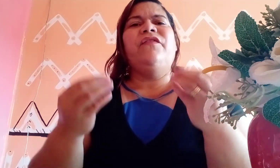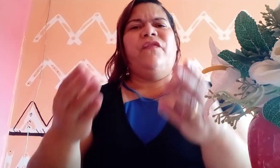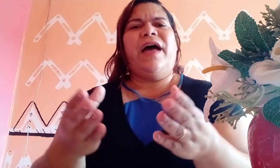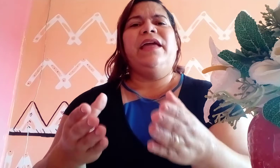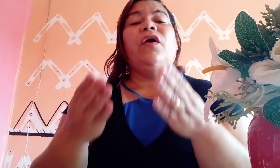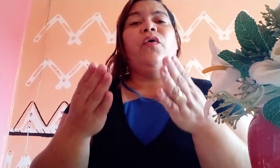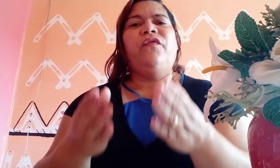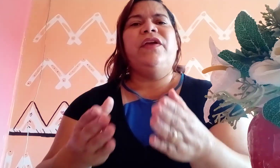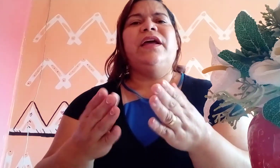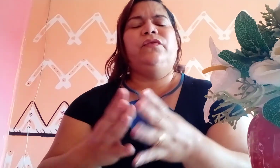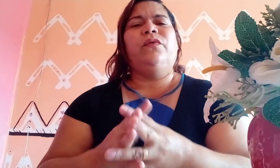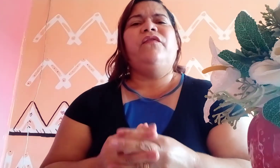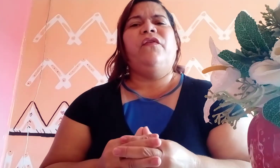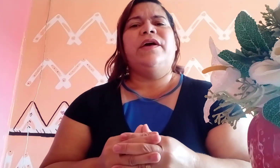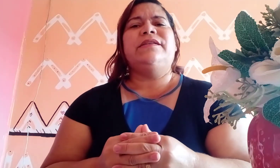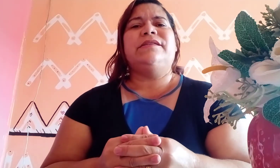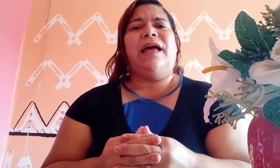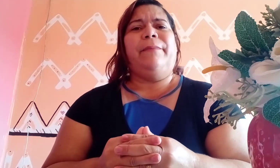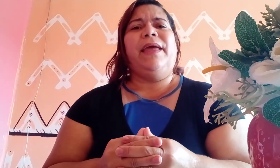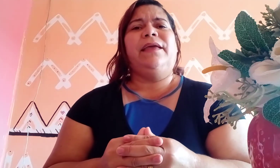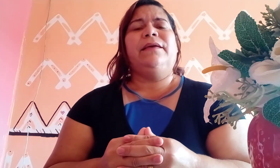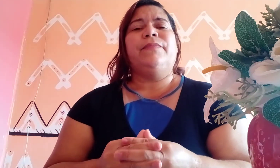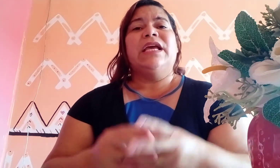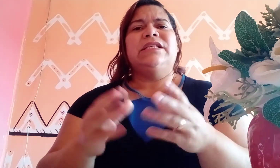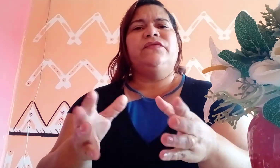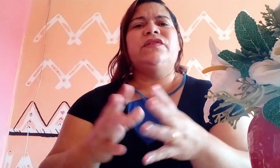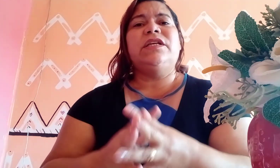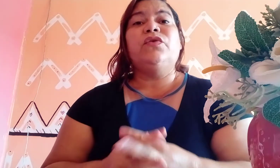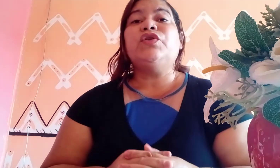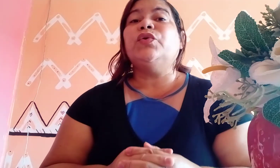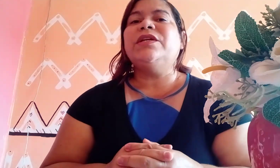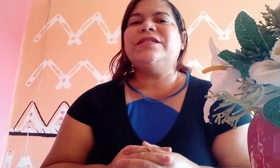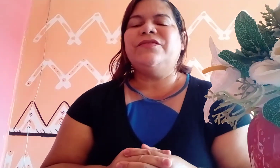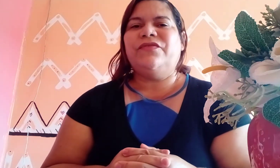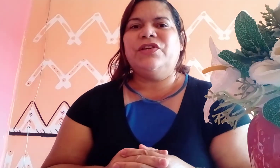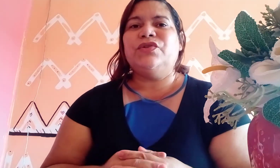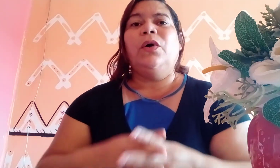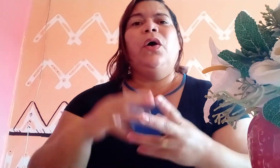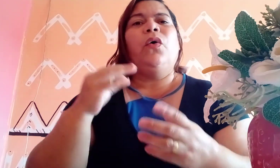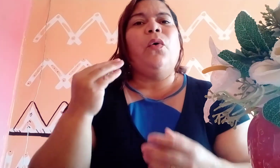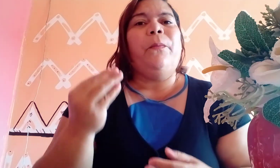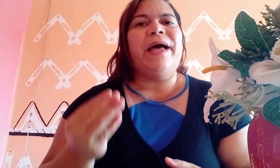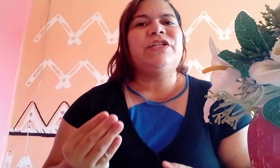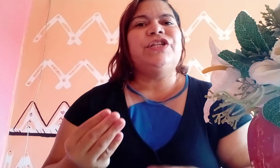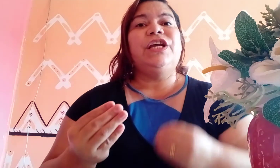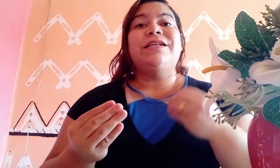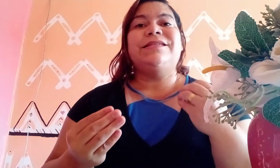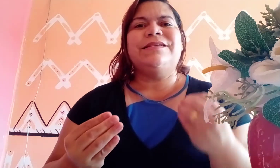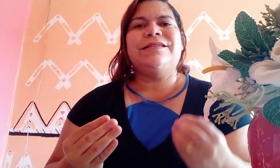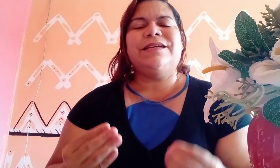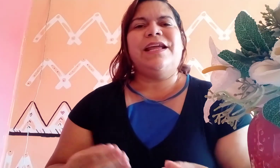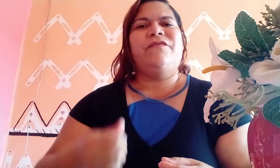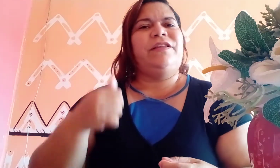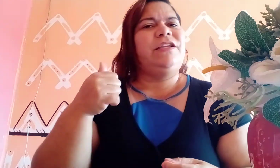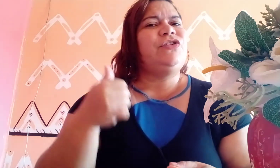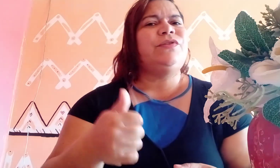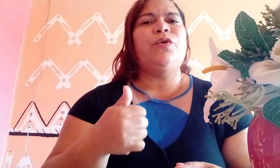Ele vai ouvir a Tua voz. Amém? Se você gostou desse vídeo, compartilhe, se inscreva, deixe o seu